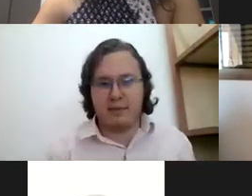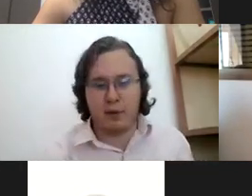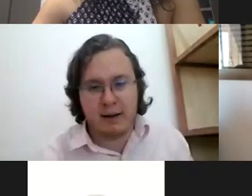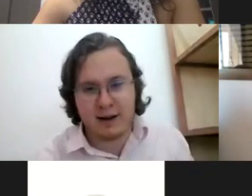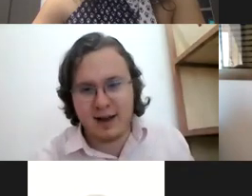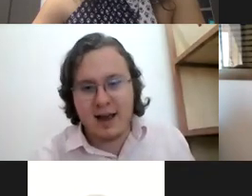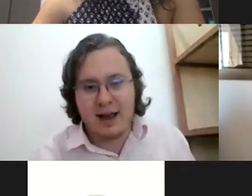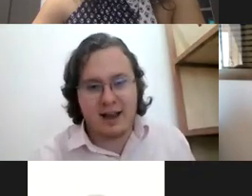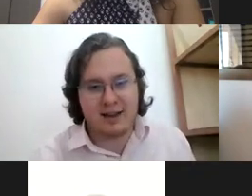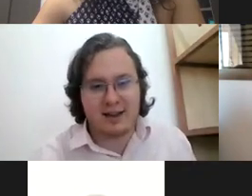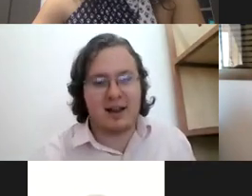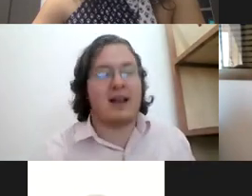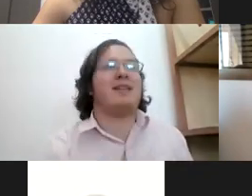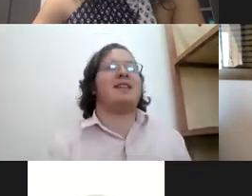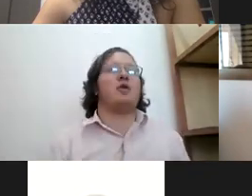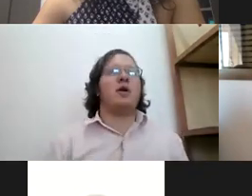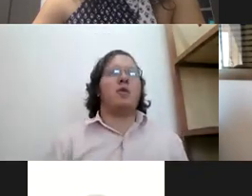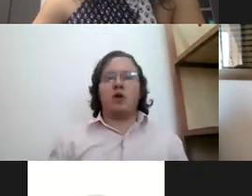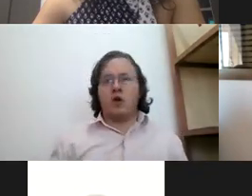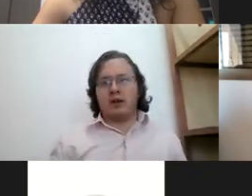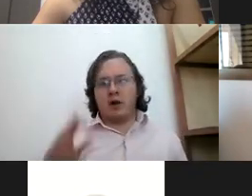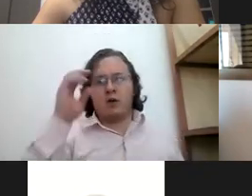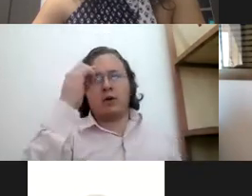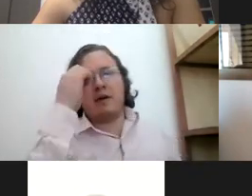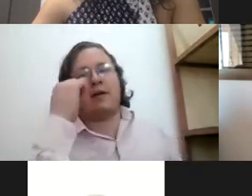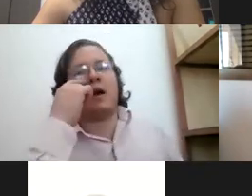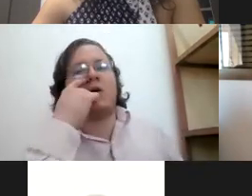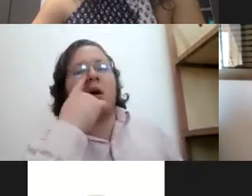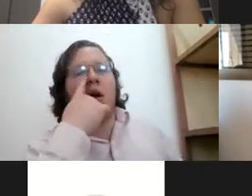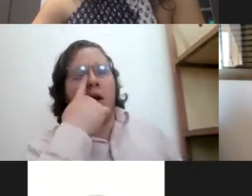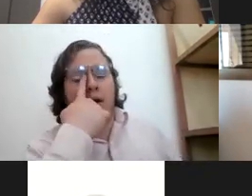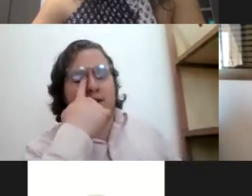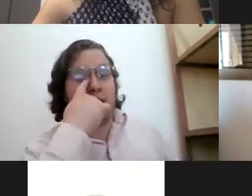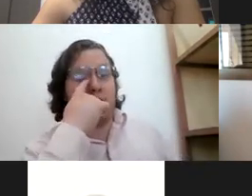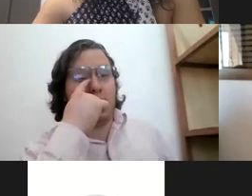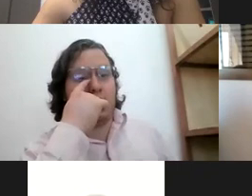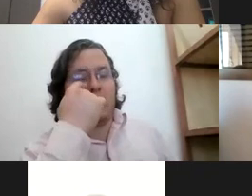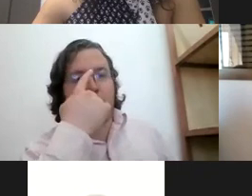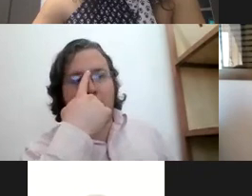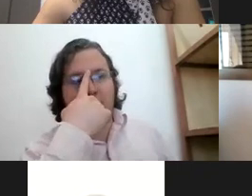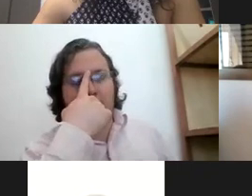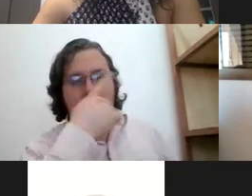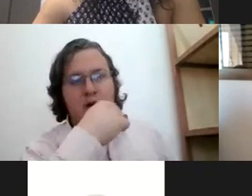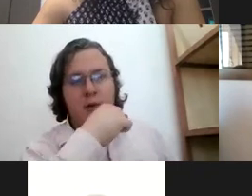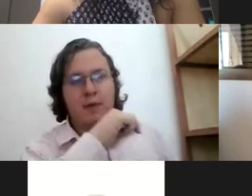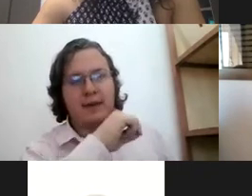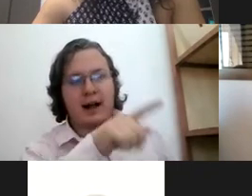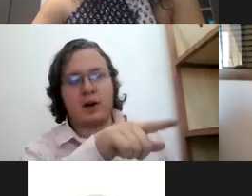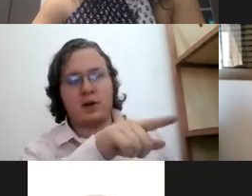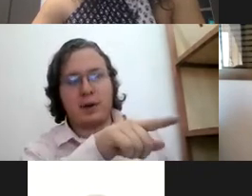problemas si se les olvida o algo yo ahí traigo un abecedario este que les puedo mandar igual se lo puedo mandar a Carlos para